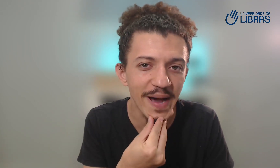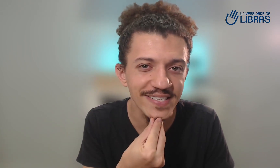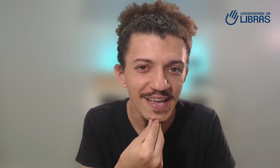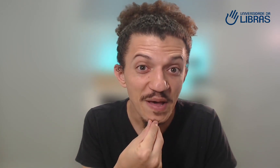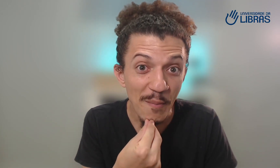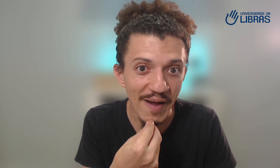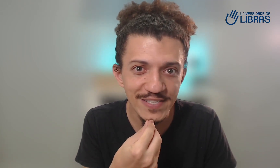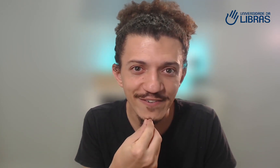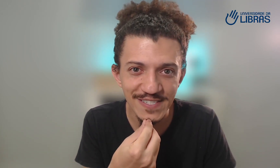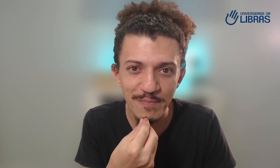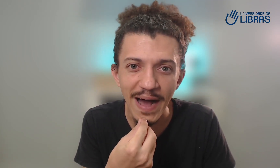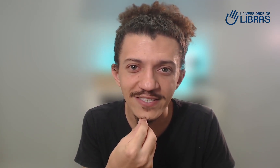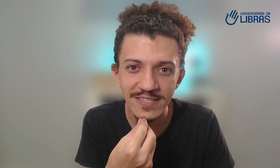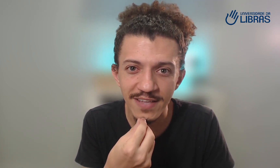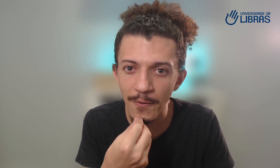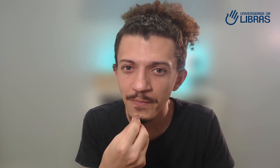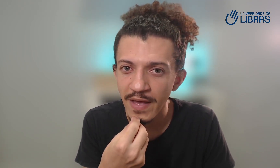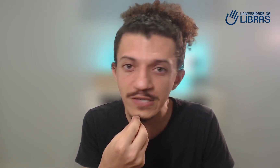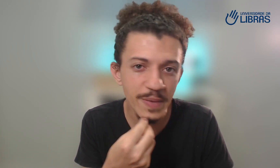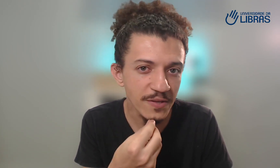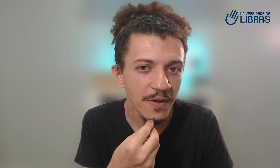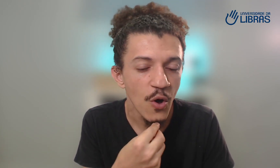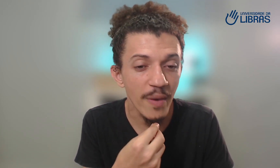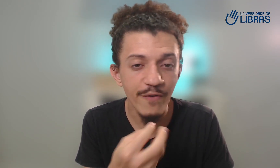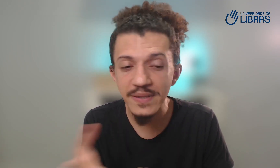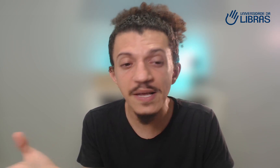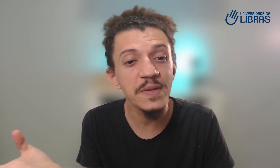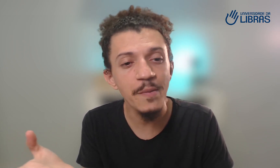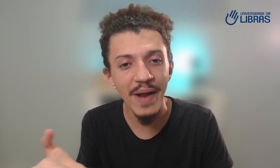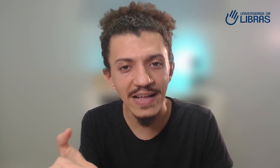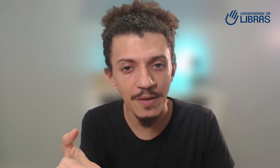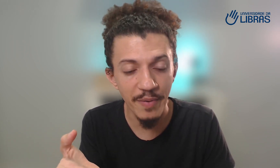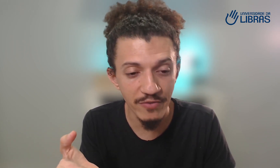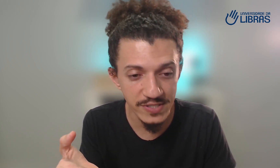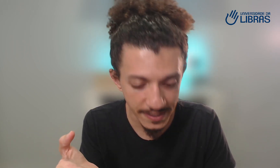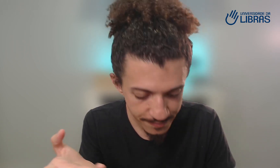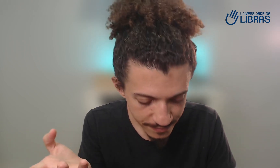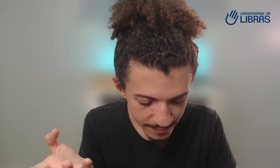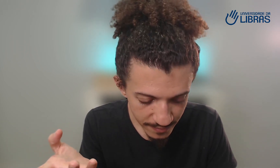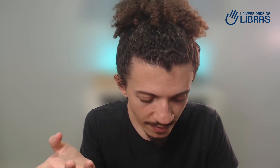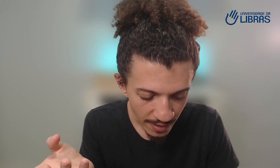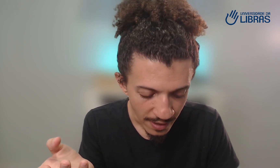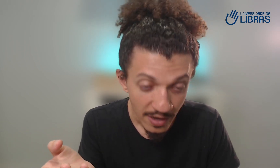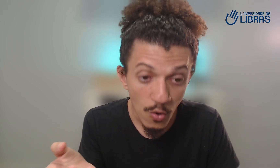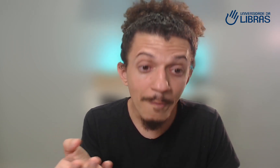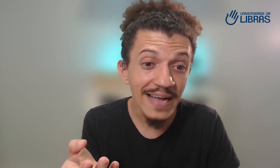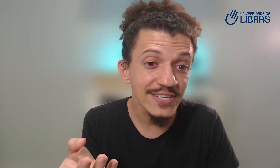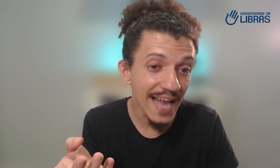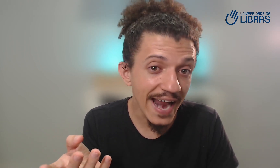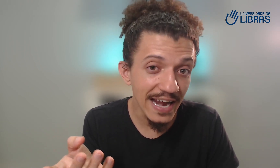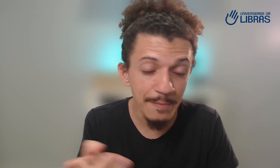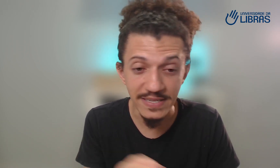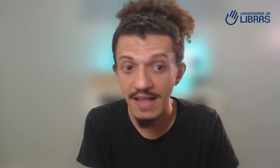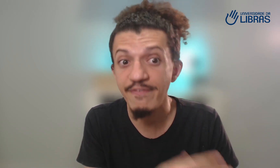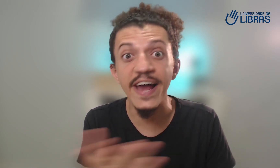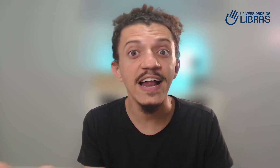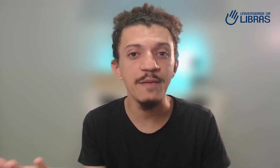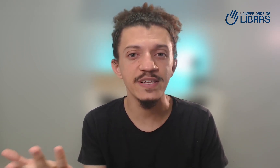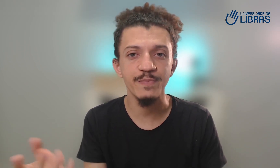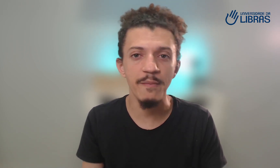mais para você fazer parte então resumindo uma forma simples e prática para você compartilhar a Libras levar a Libras para